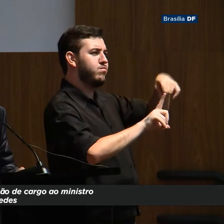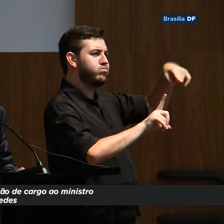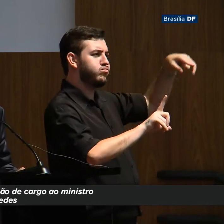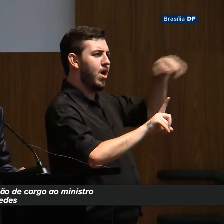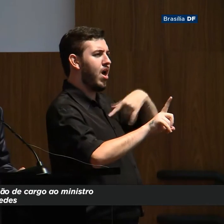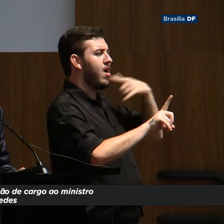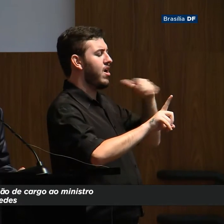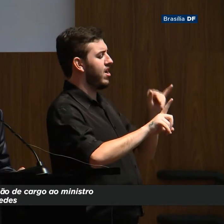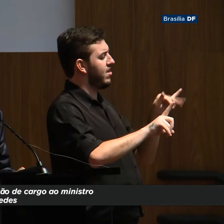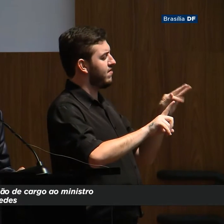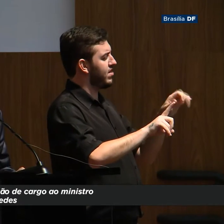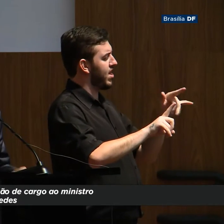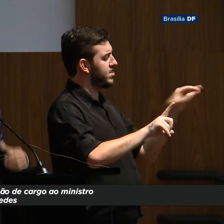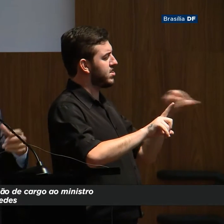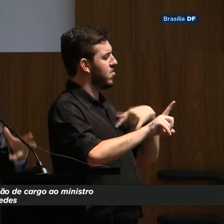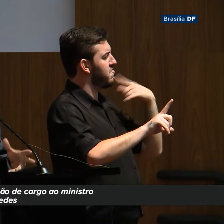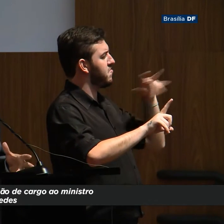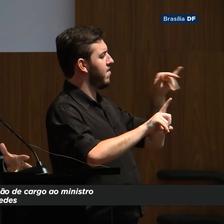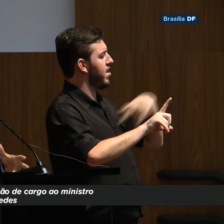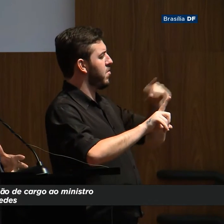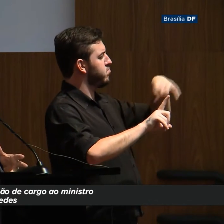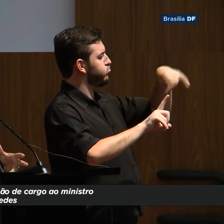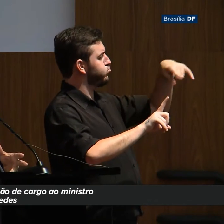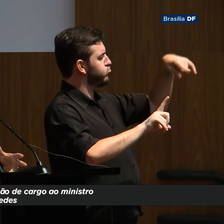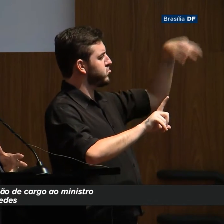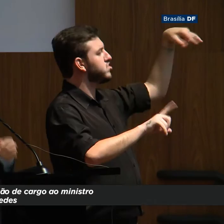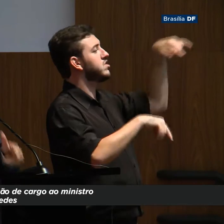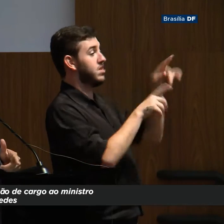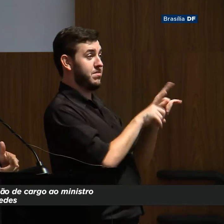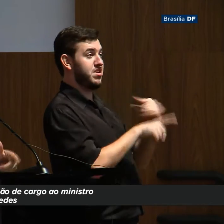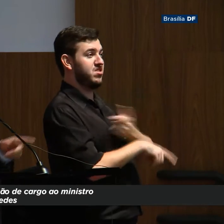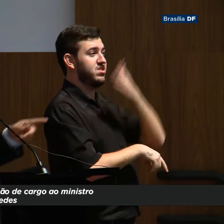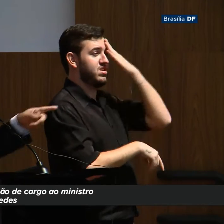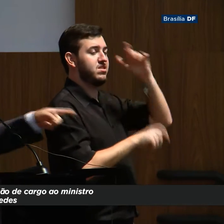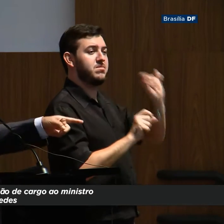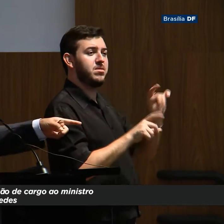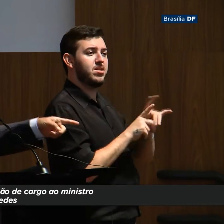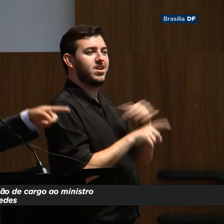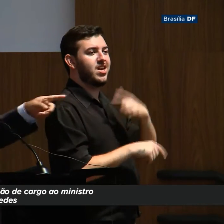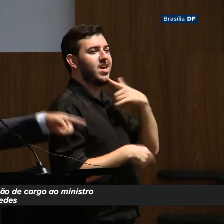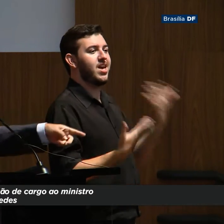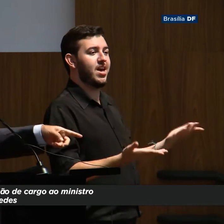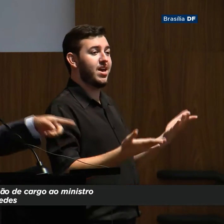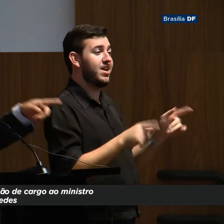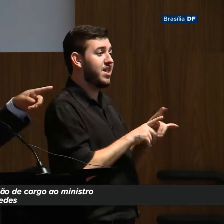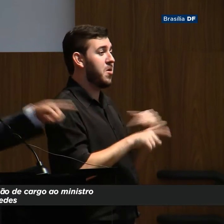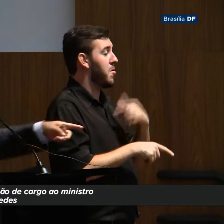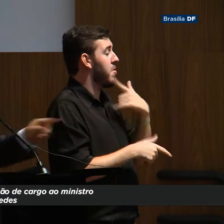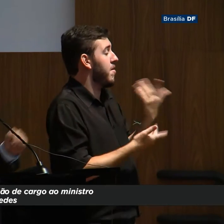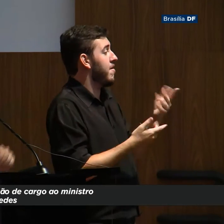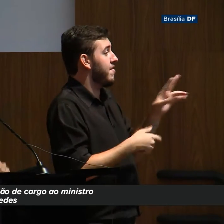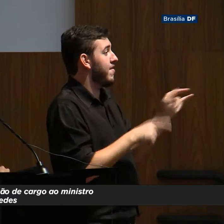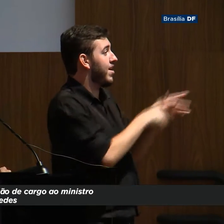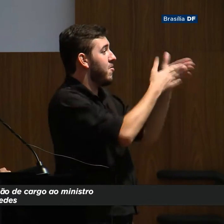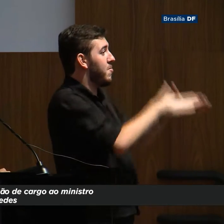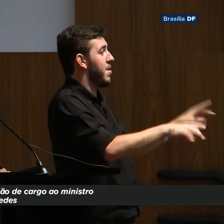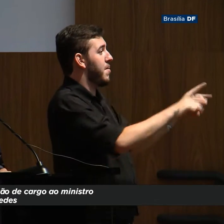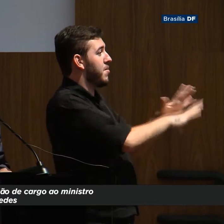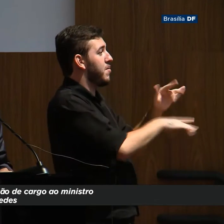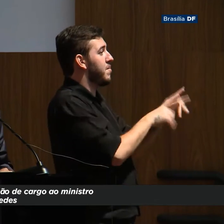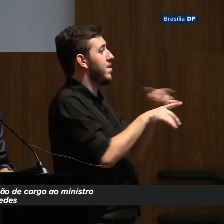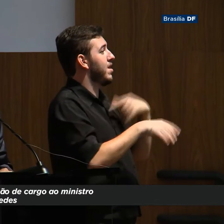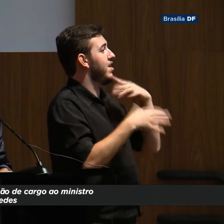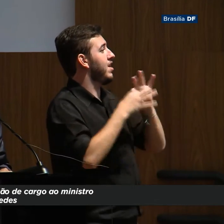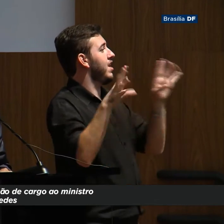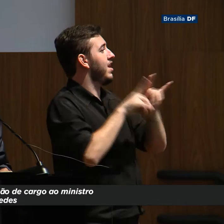Isso deixa de ser essa asfixia de recursos para a saúde, para a educação, para a cidadania e